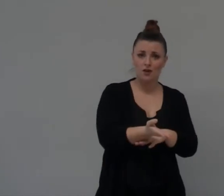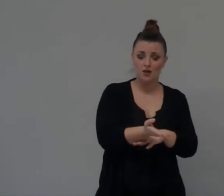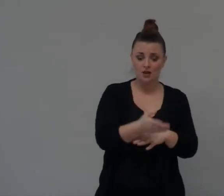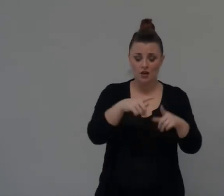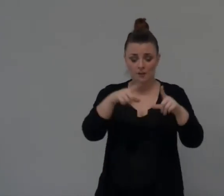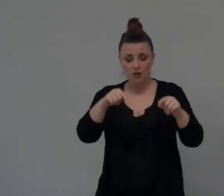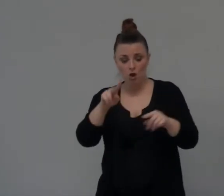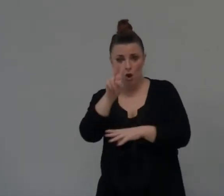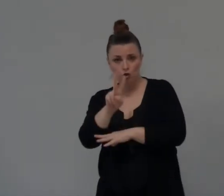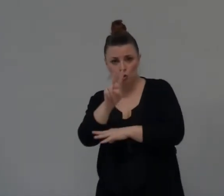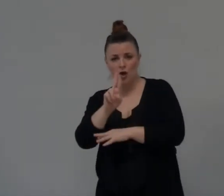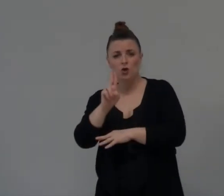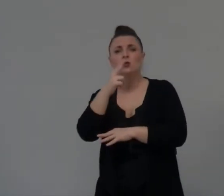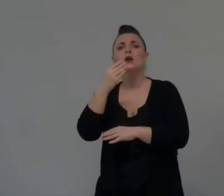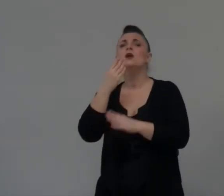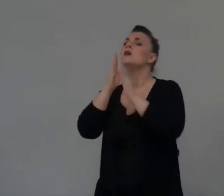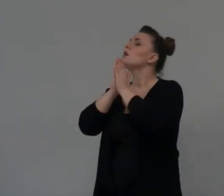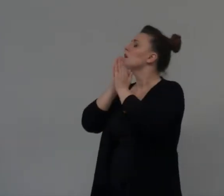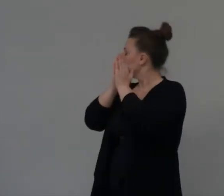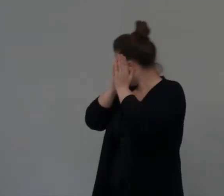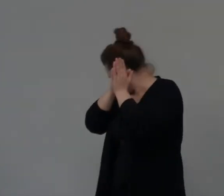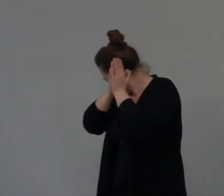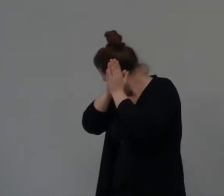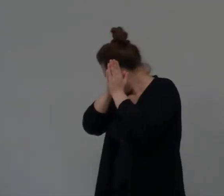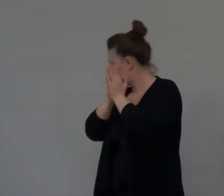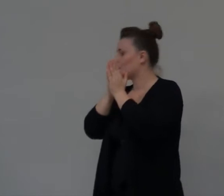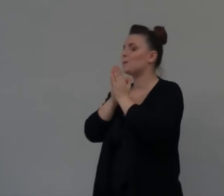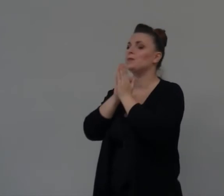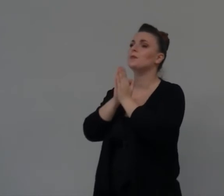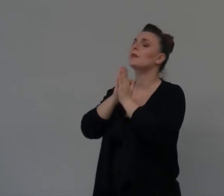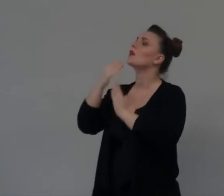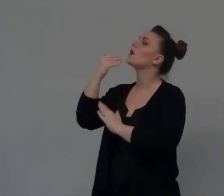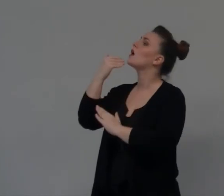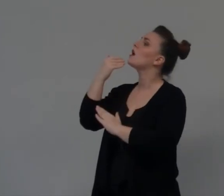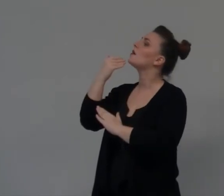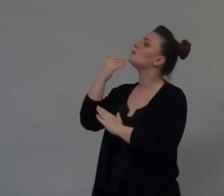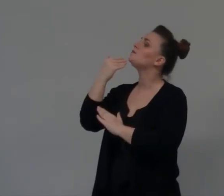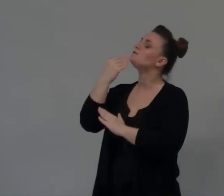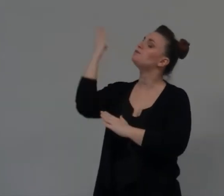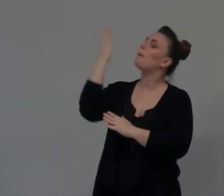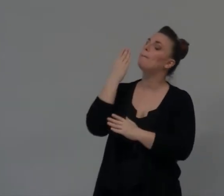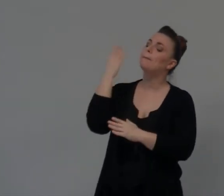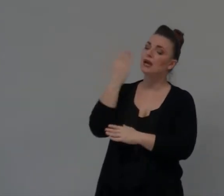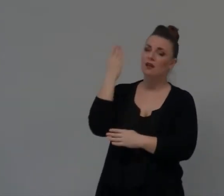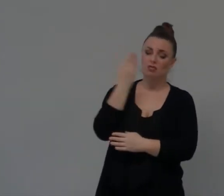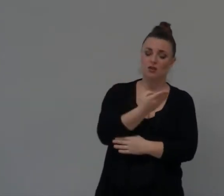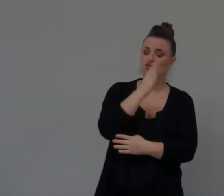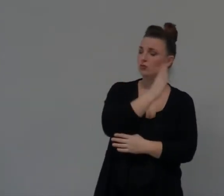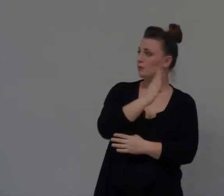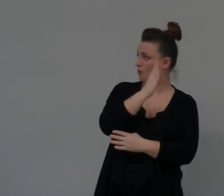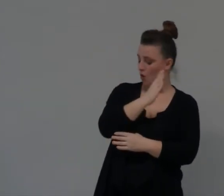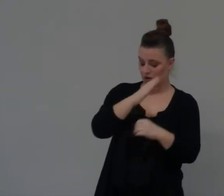Per Boaz Che il Signore Potesse Benedirlo Potesse Benedirlo Che Eccolo La